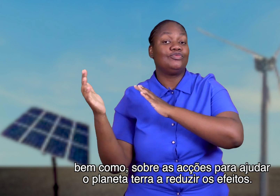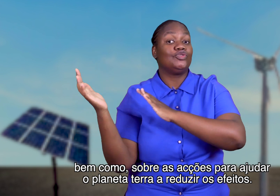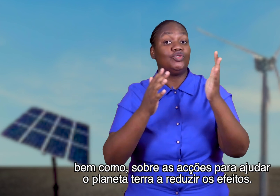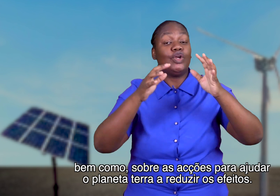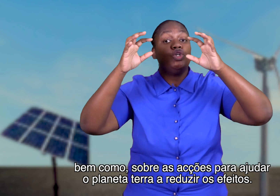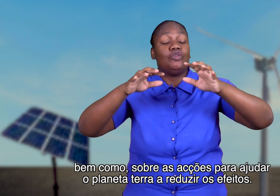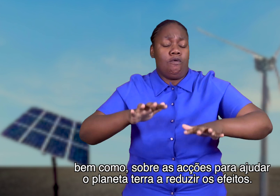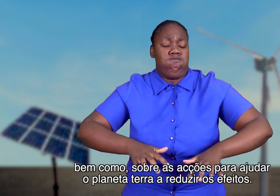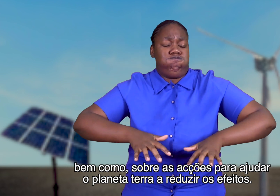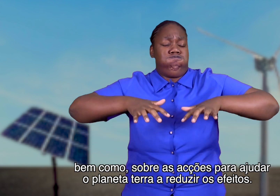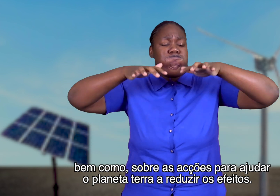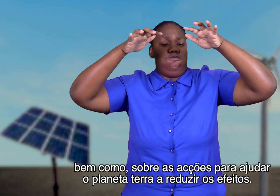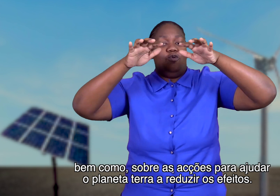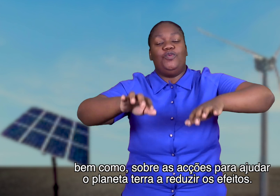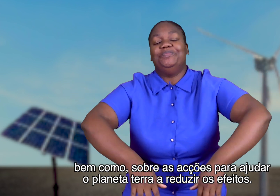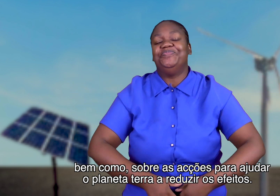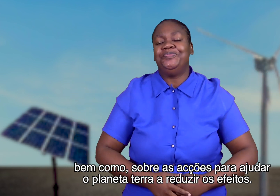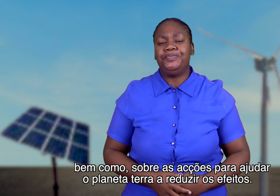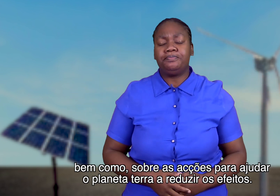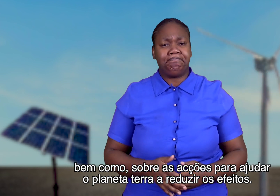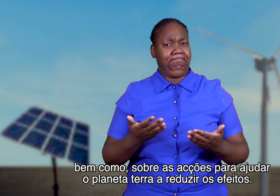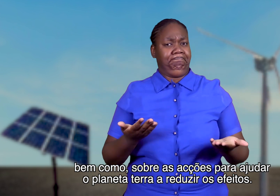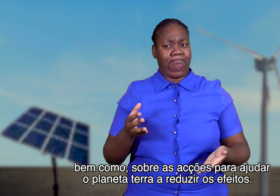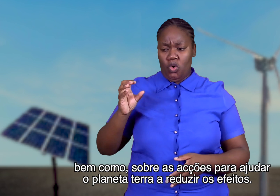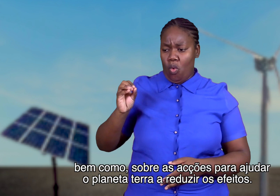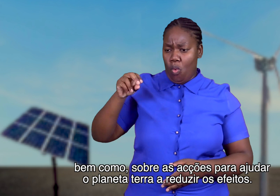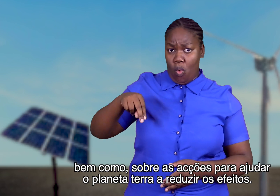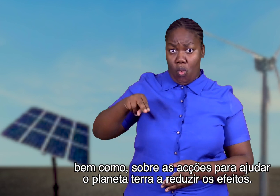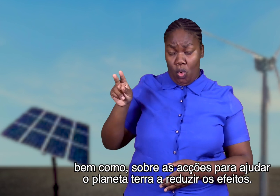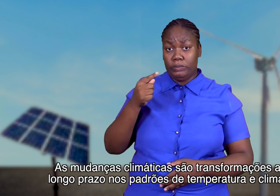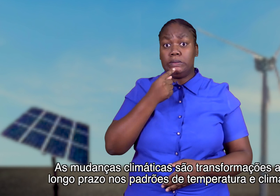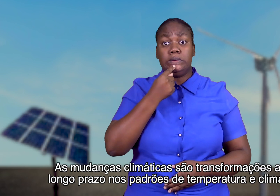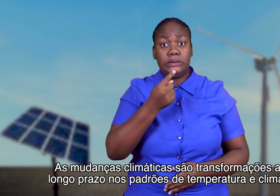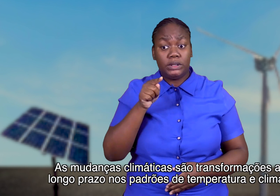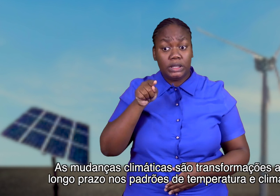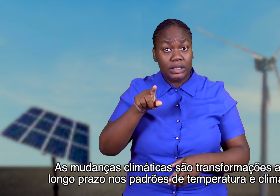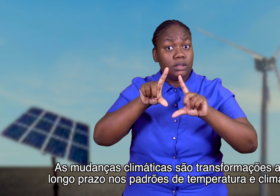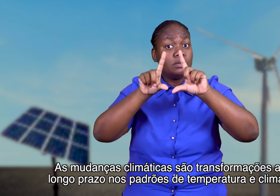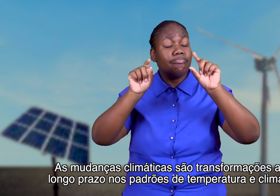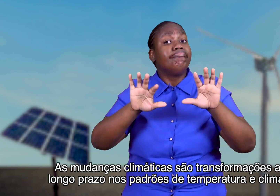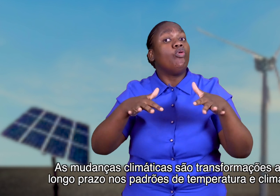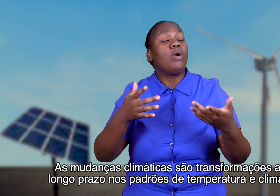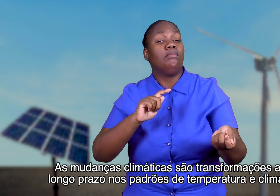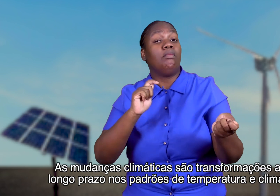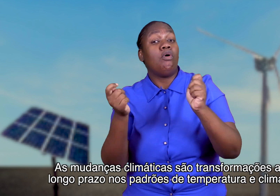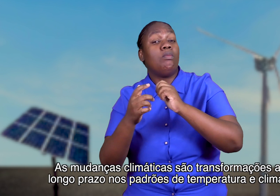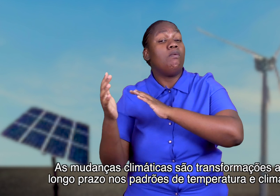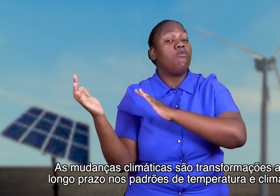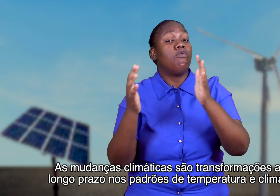o planeta Terra a reduzir os efeitos. As mudanças climáticas são transformações a longo